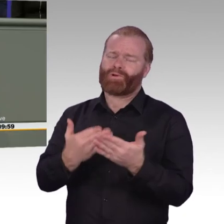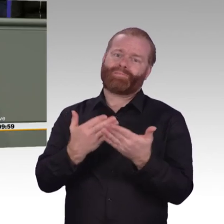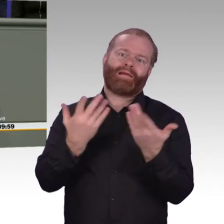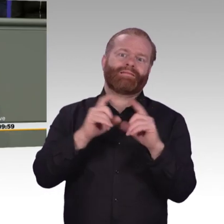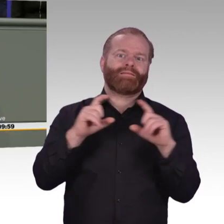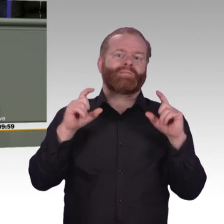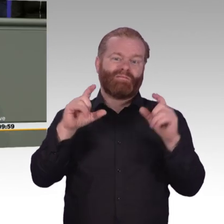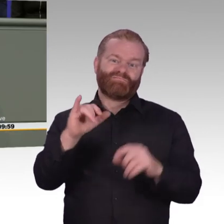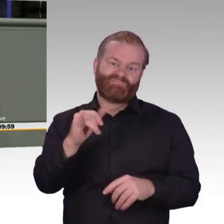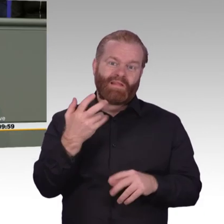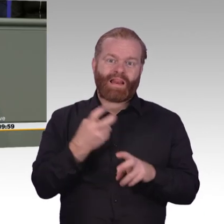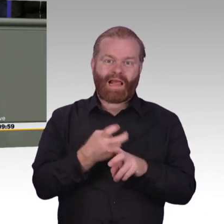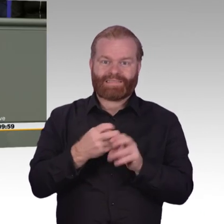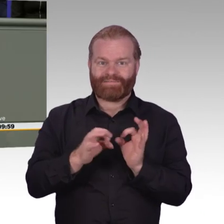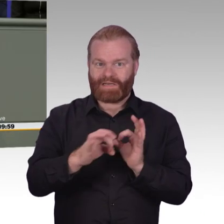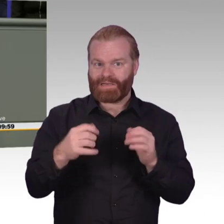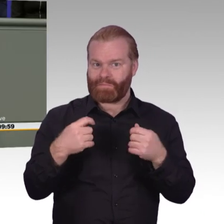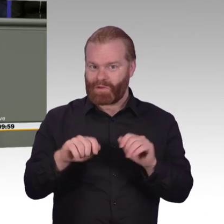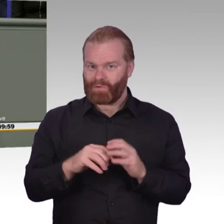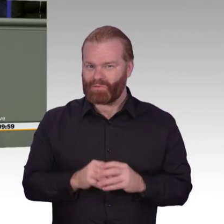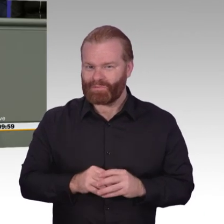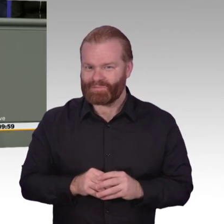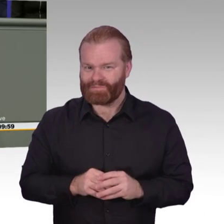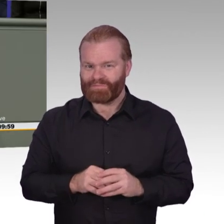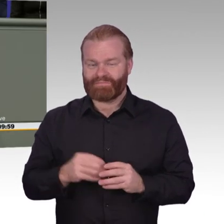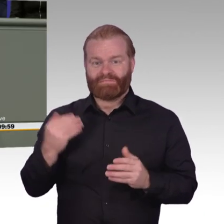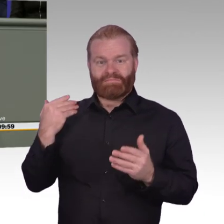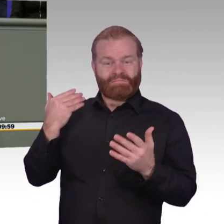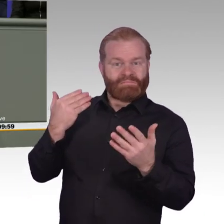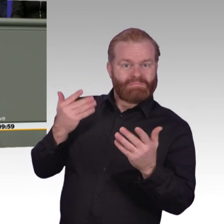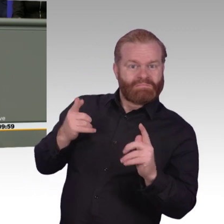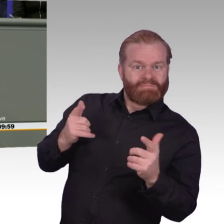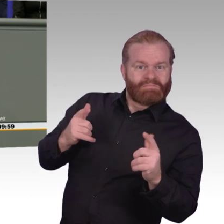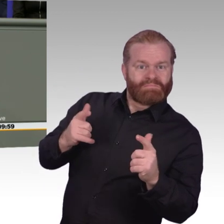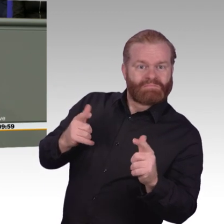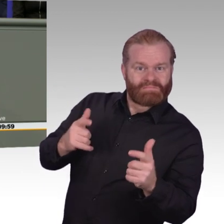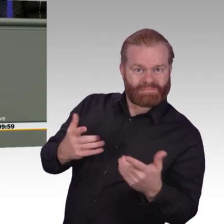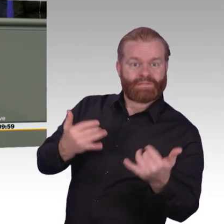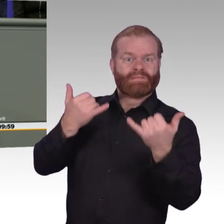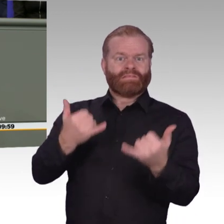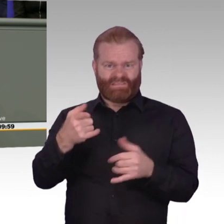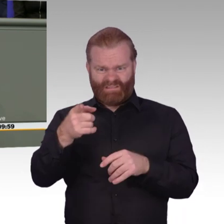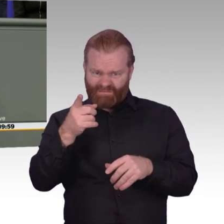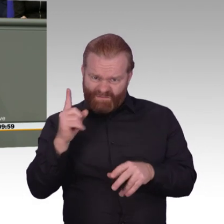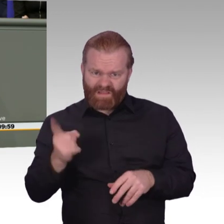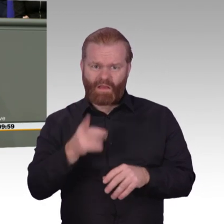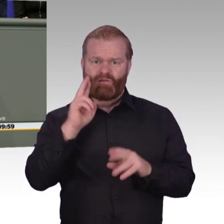voranbringen. Und da braucht man auch wirklich Geld, das man in die Hand nehmen muss. Als Netz- und Verbraucherpolitiker